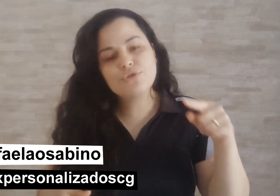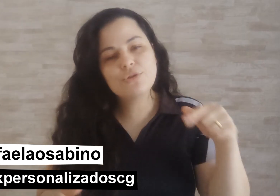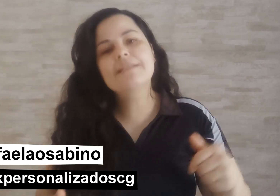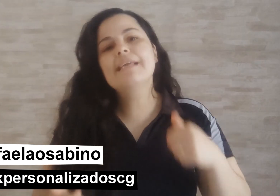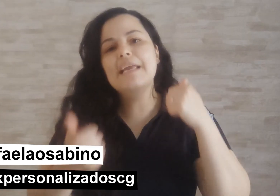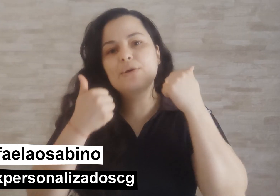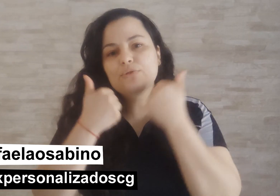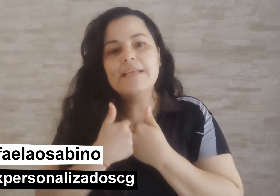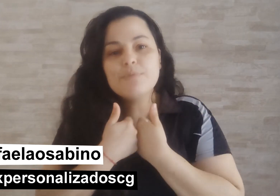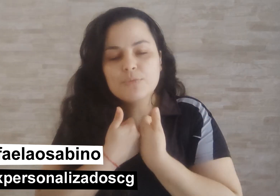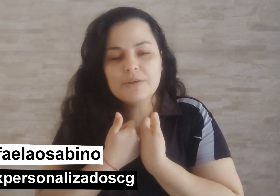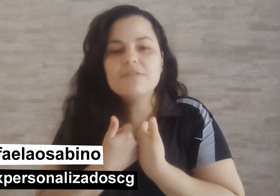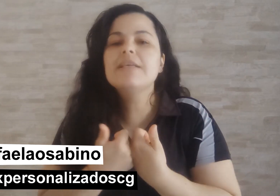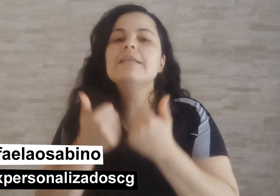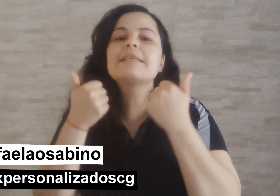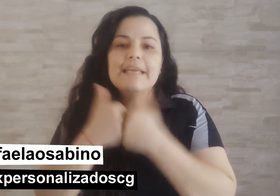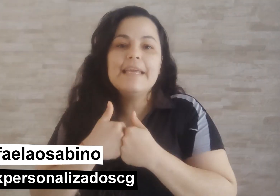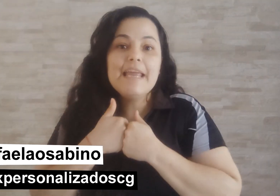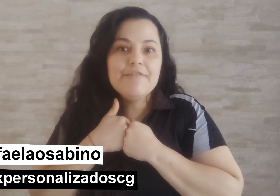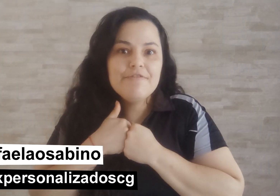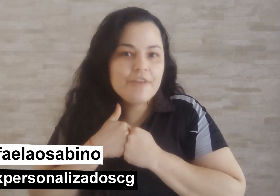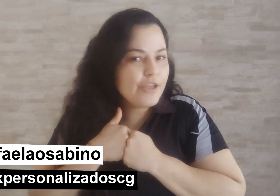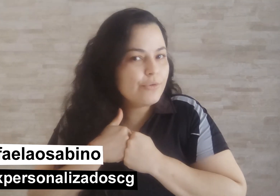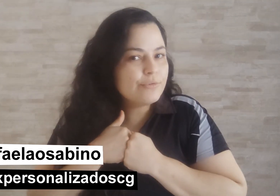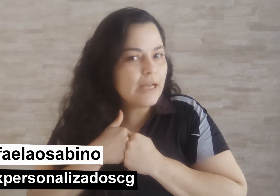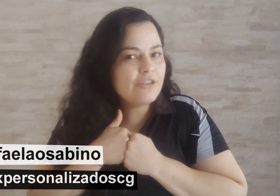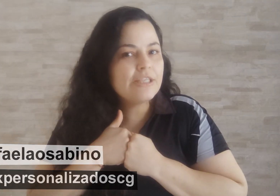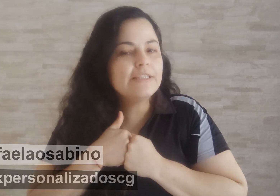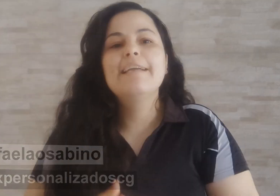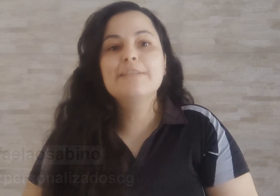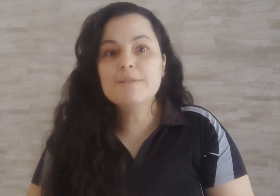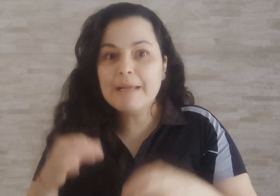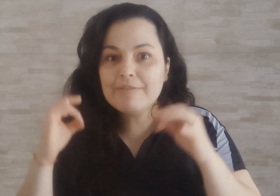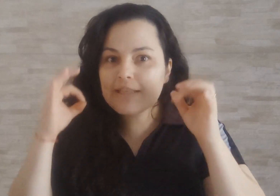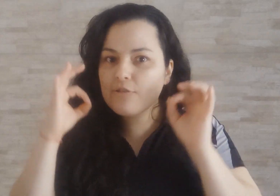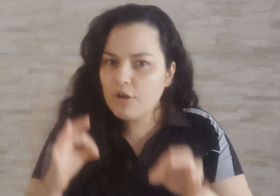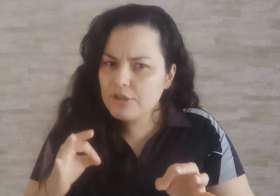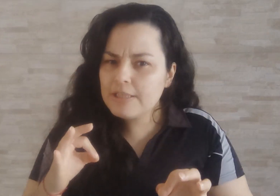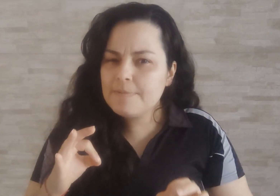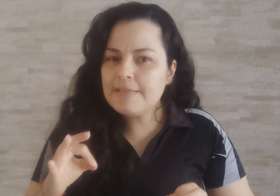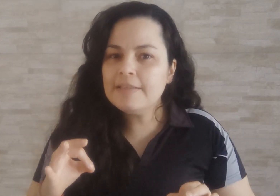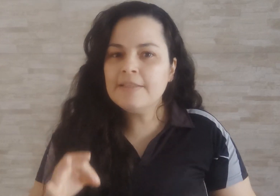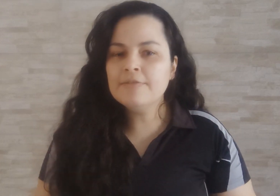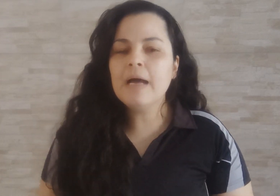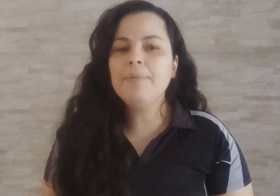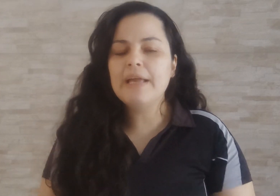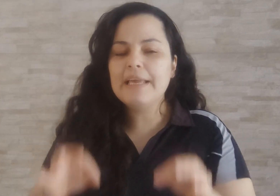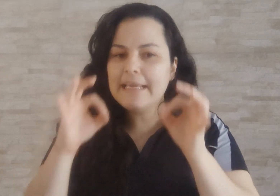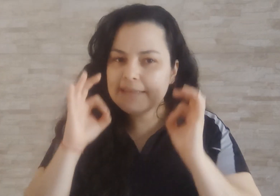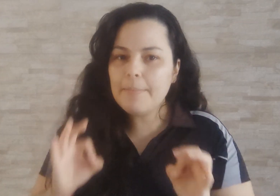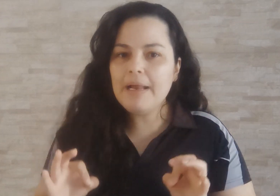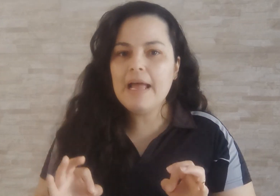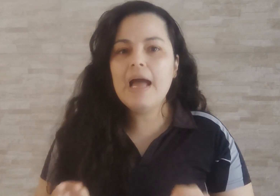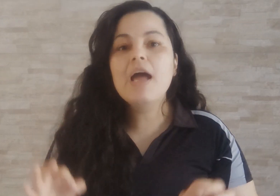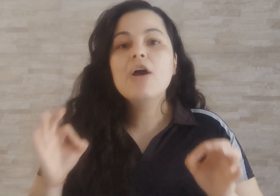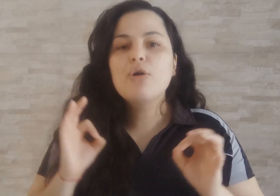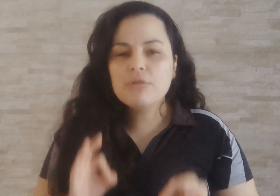um dos dois, que aí eu respondo pra vocês e envio, tá gente? Então espero que vocês gostem desse presentinho, tá? Porque aí quem trabalhar com